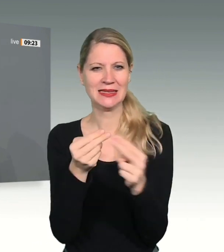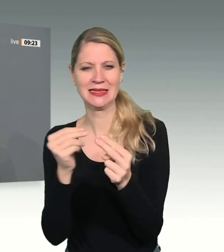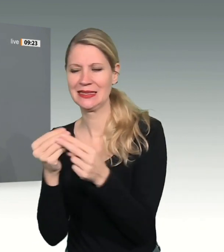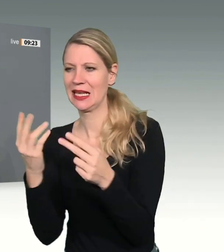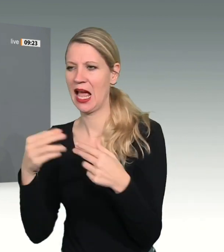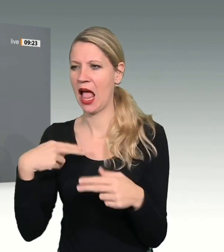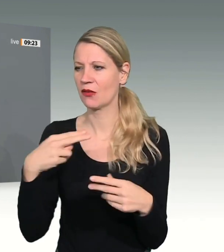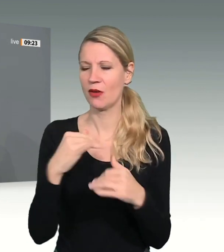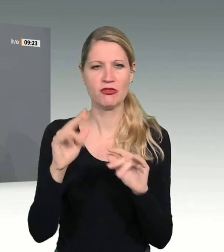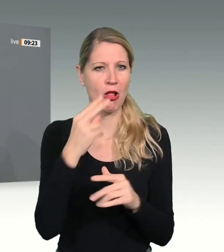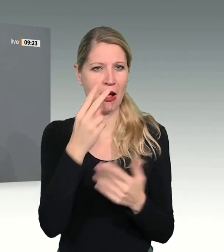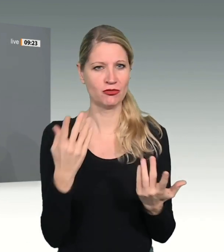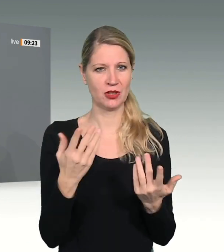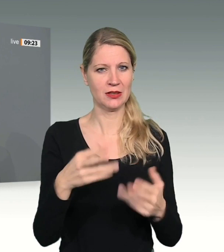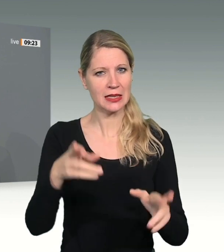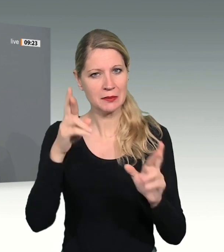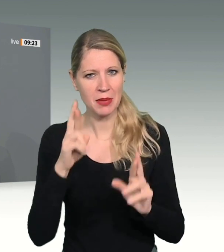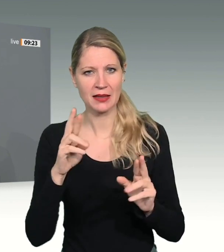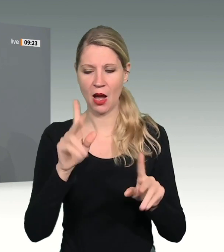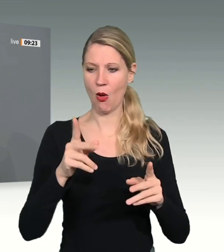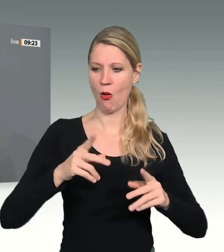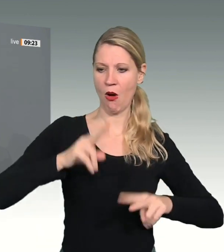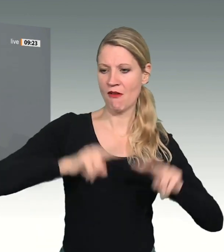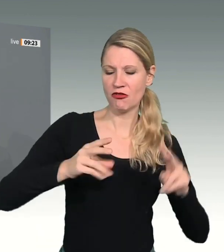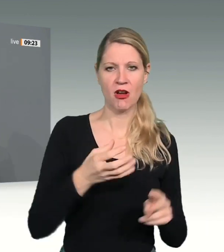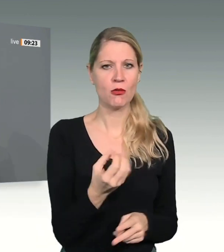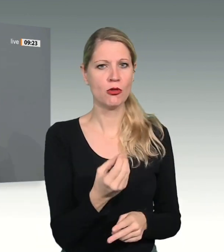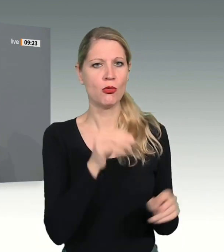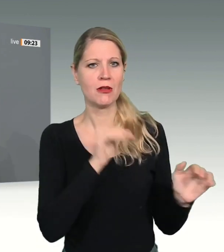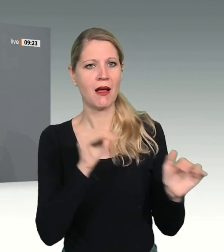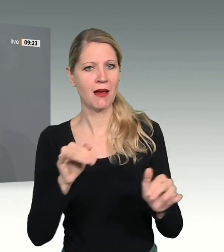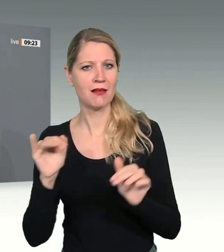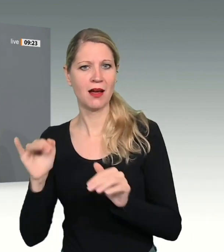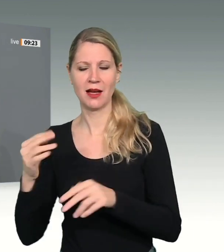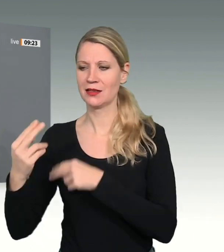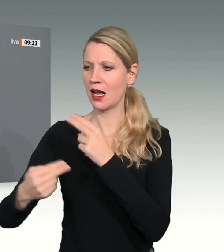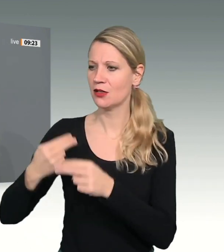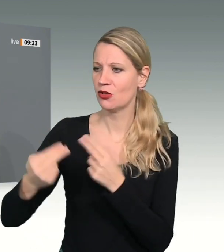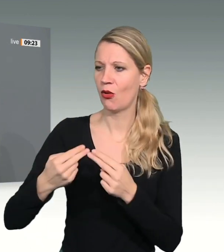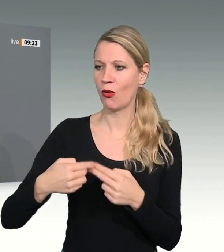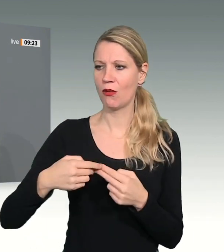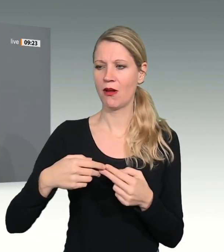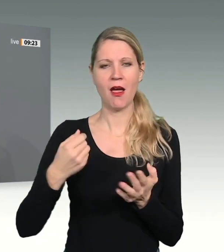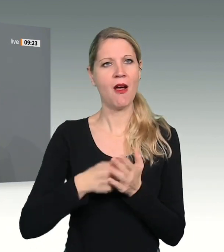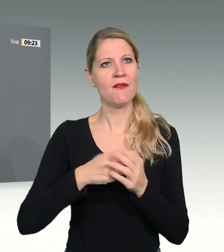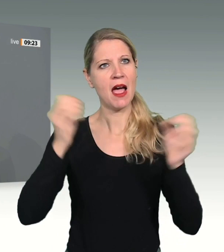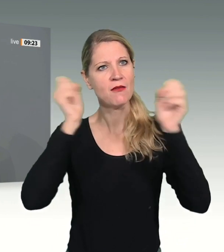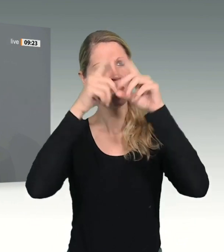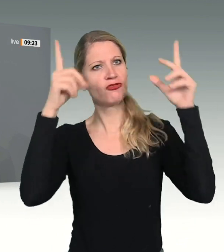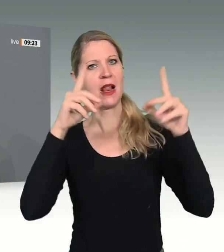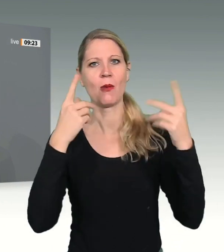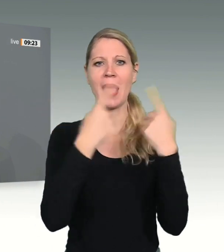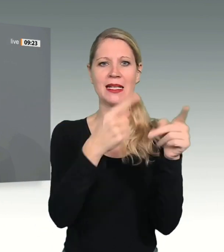-Konfliktes alles andere zu überlagern, schienen die größere Vielfalt und zugleich die größere Vernetzung